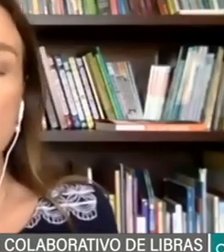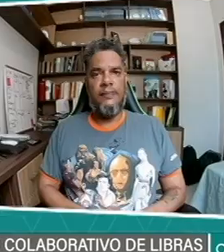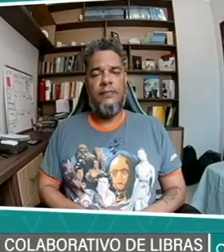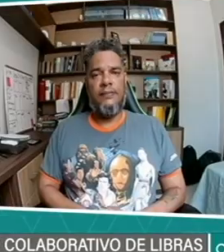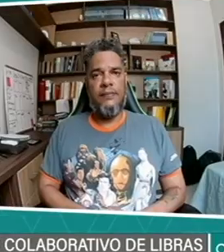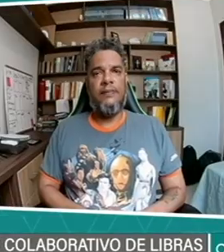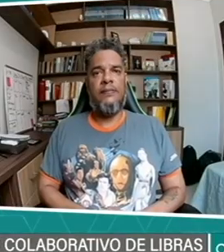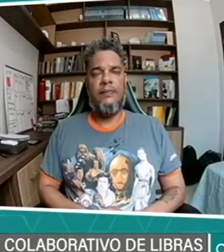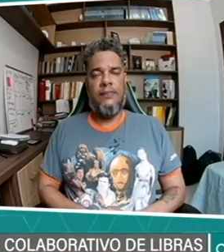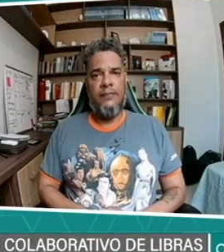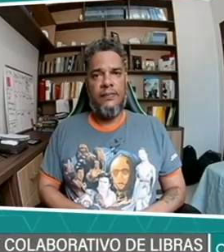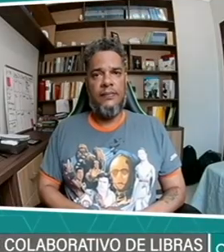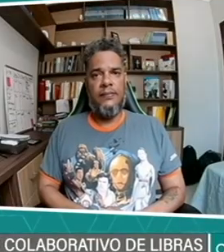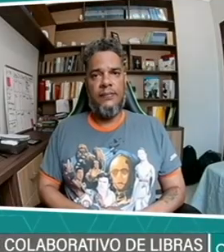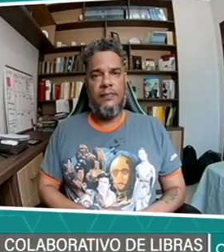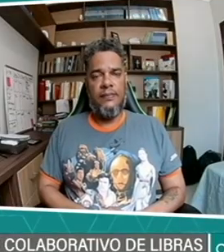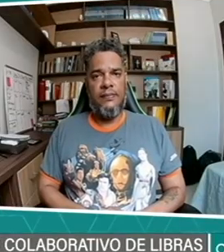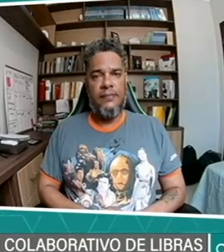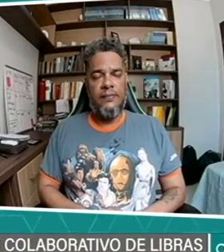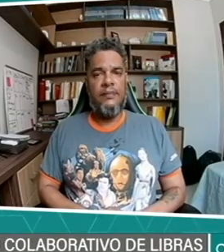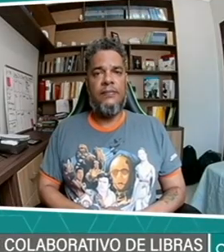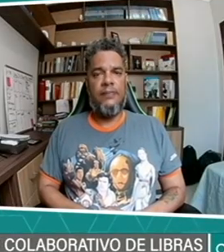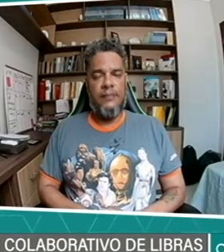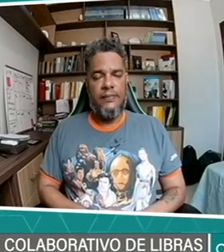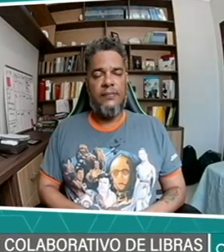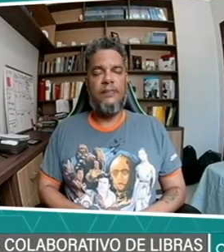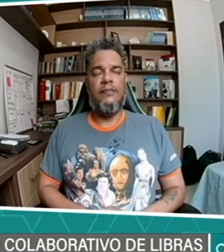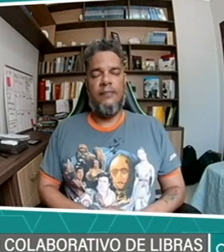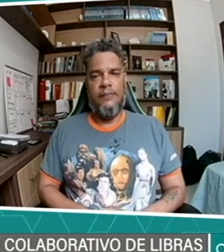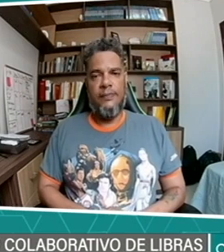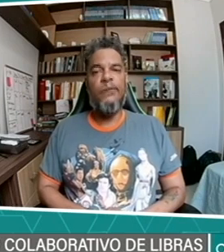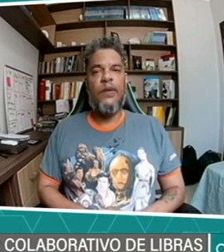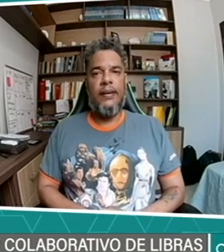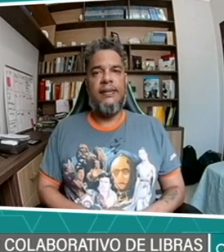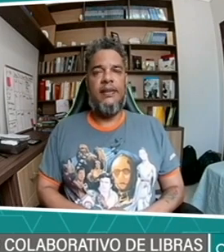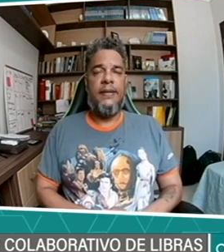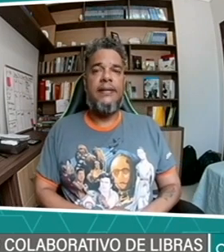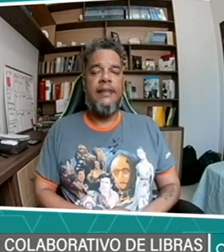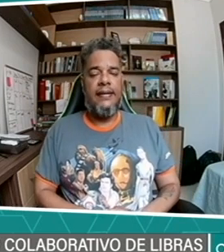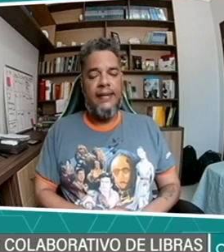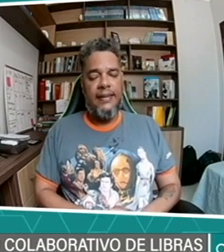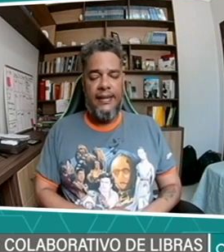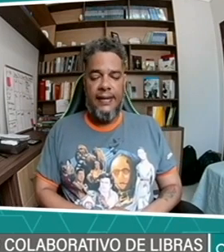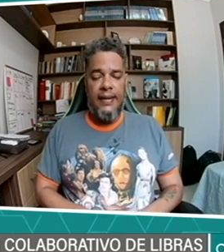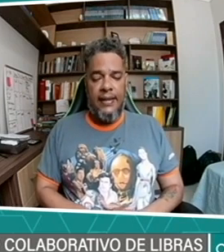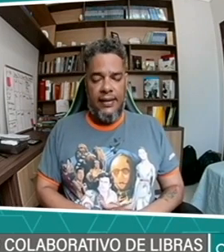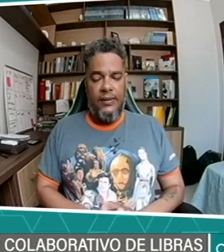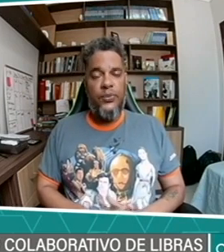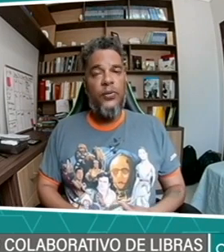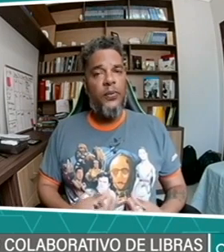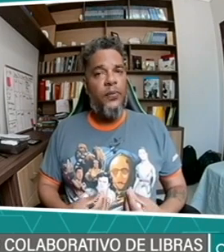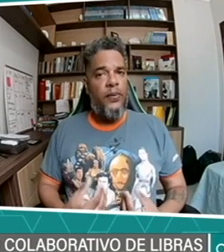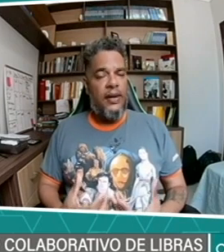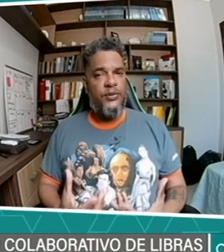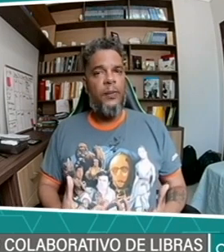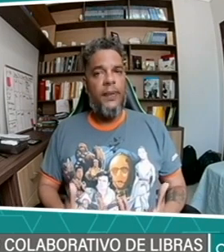para interagir com os surdos. Exatamente, né? E isso é uma questão bem